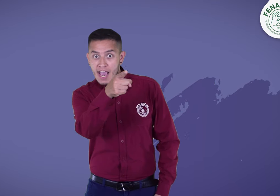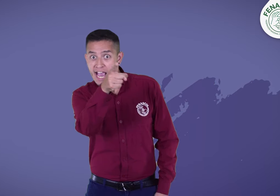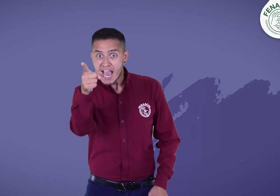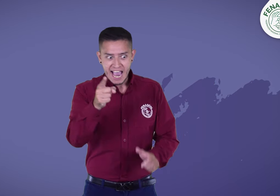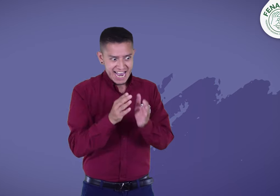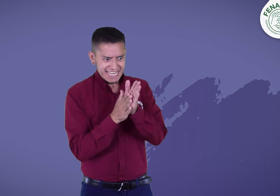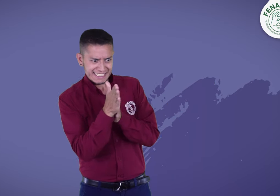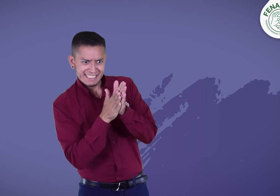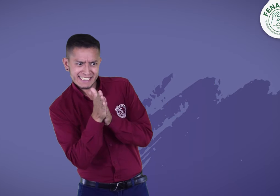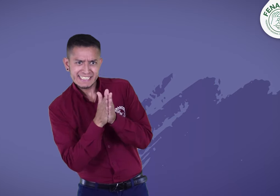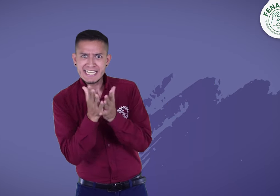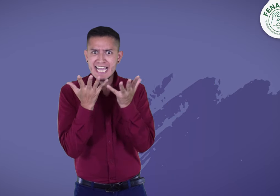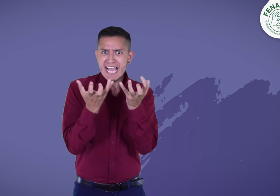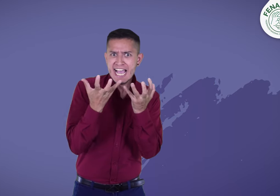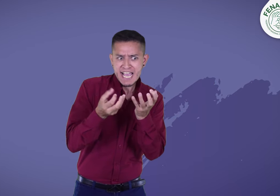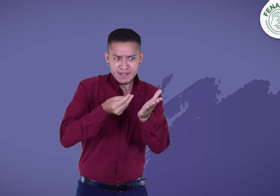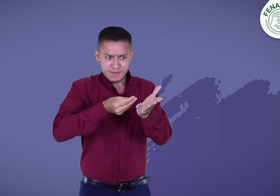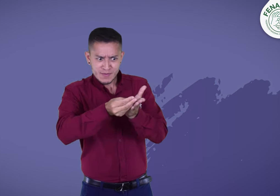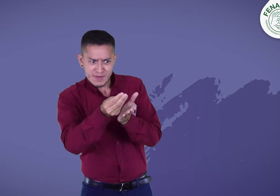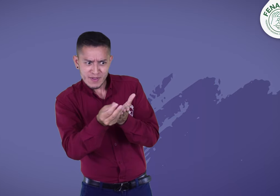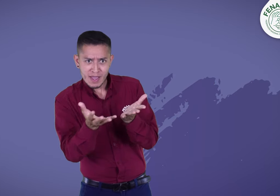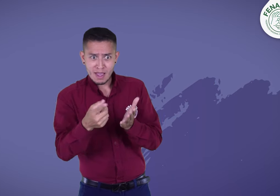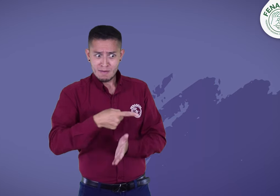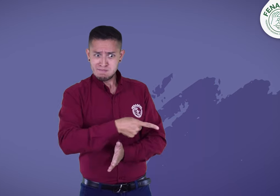¿Te gustaría aprovechar estos precios? ¿Te interesa?